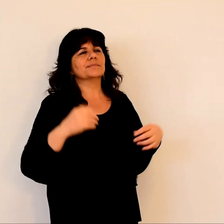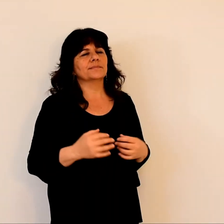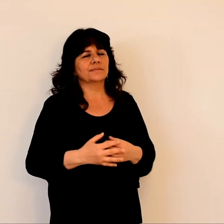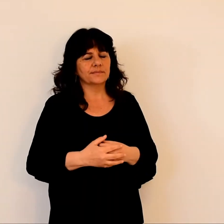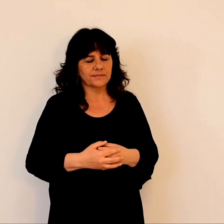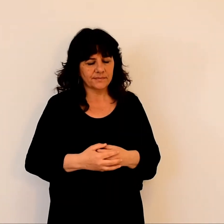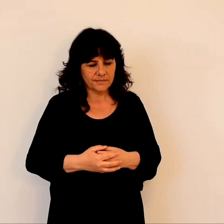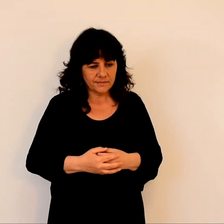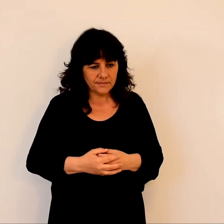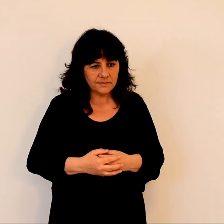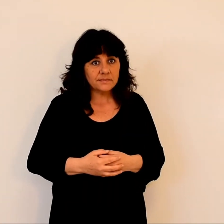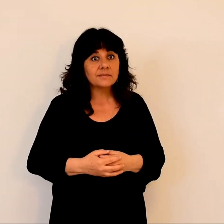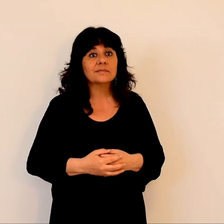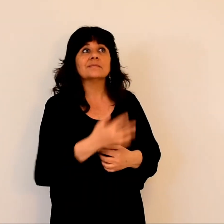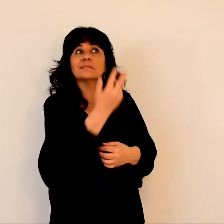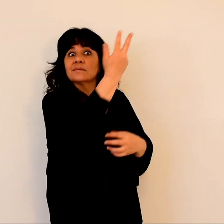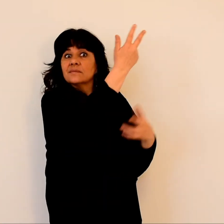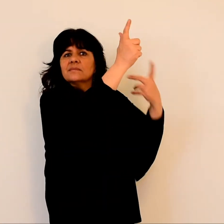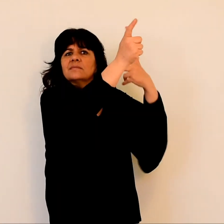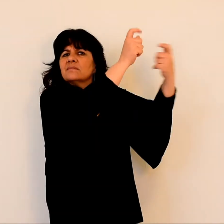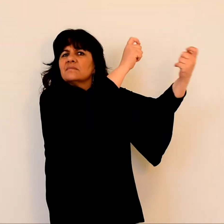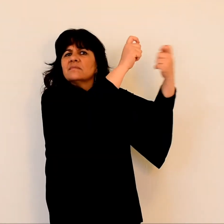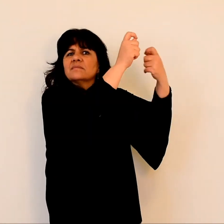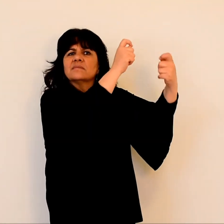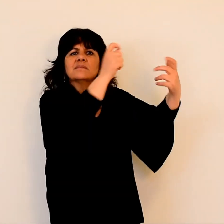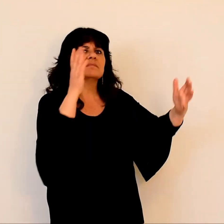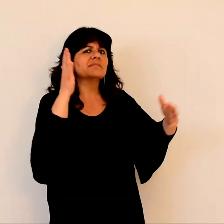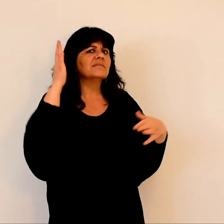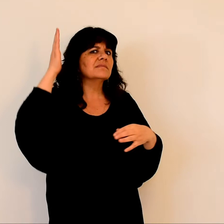Il parlait de son départ qui allait s'accomplir à Jérusalem.